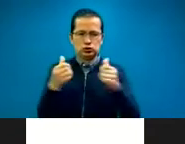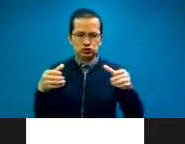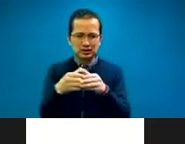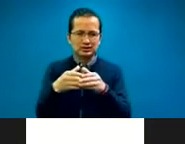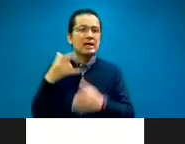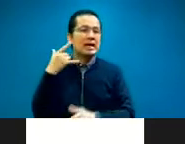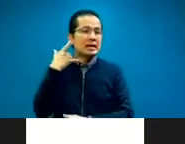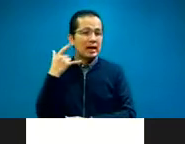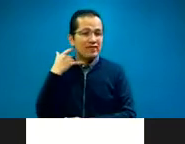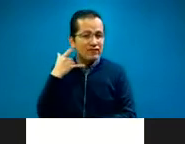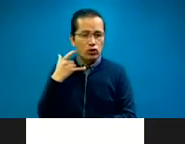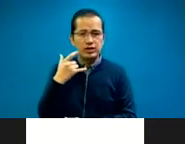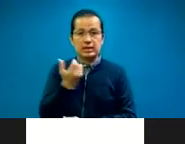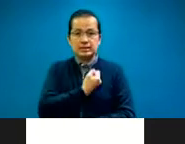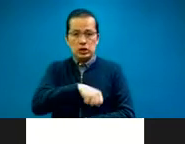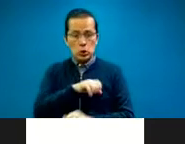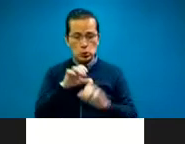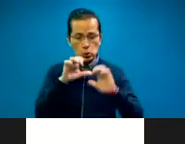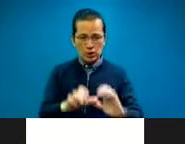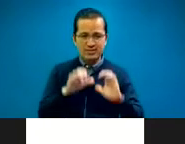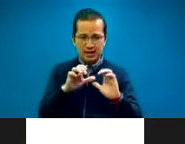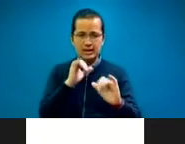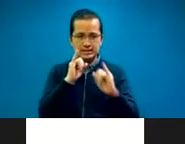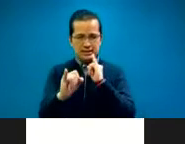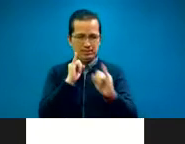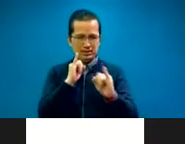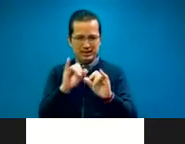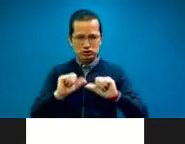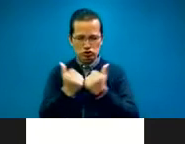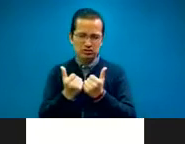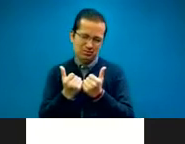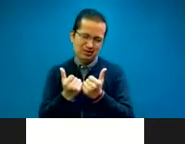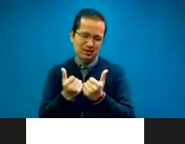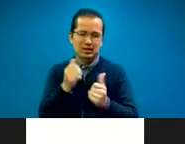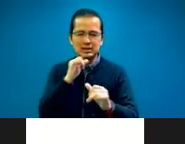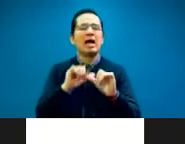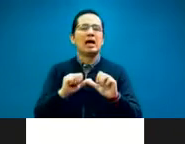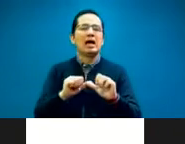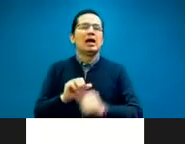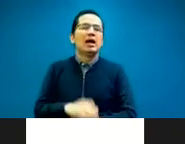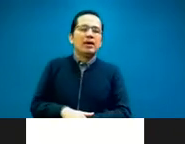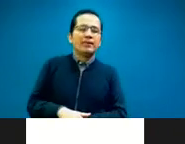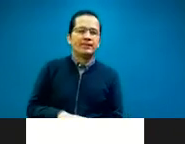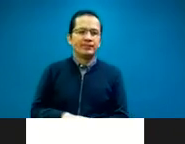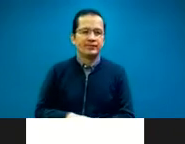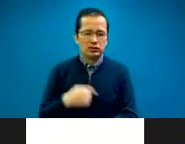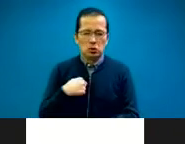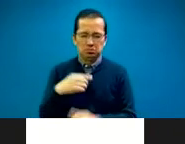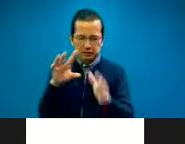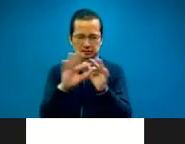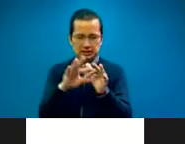Interpreting Association. Y es interesante que primero que nada te platico un poco acerca de la historia.